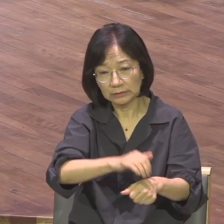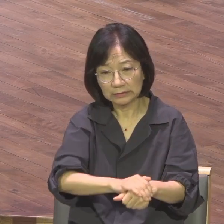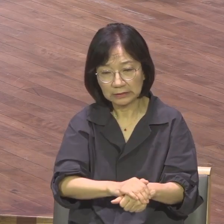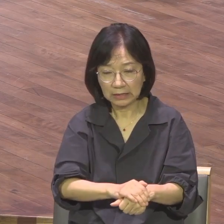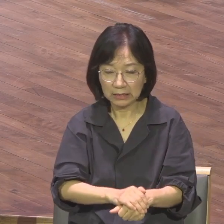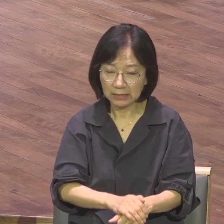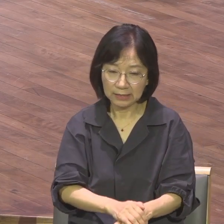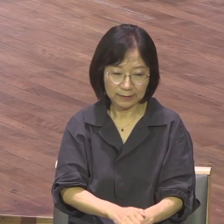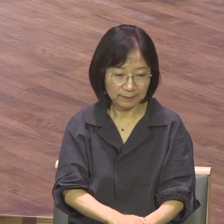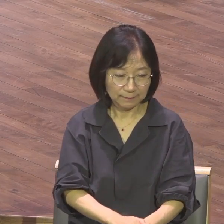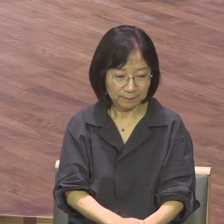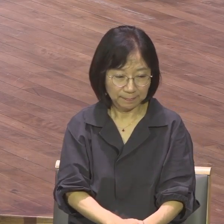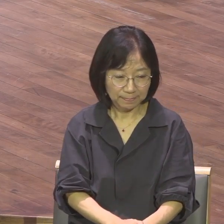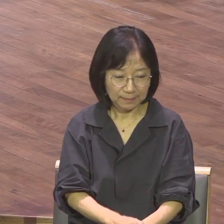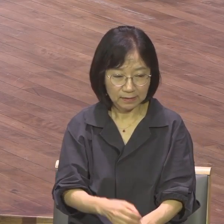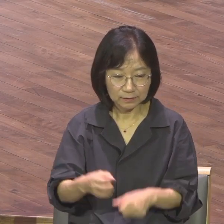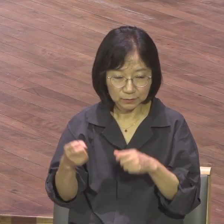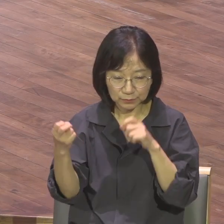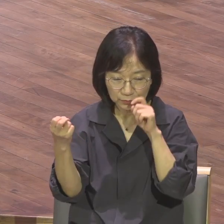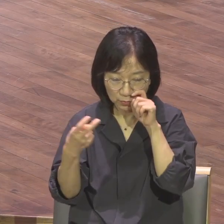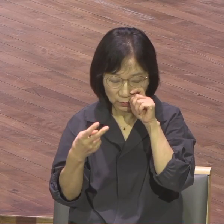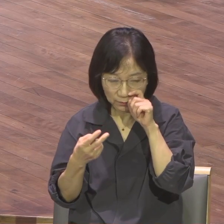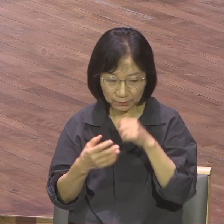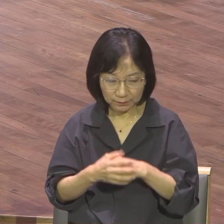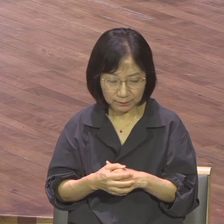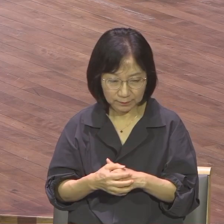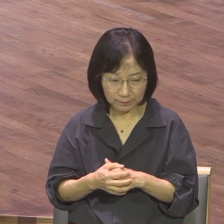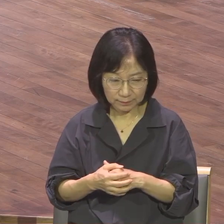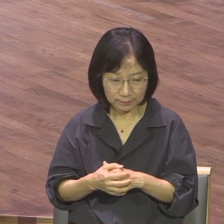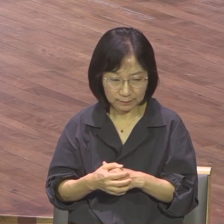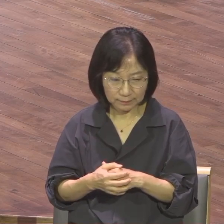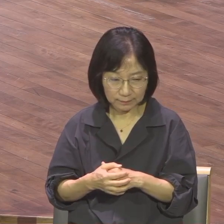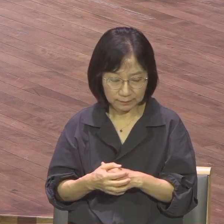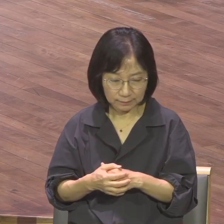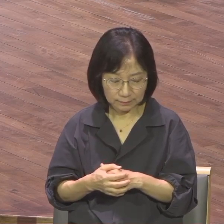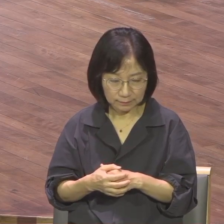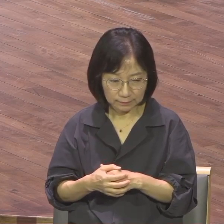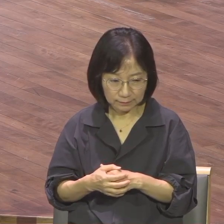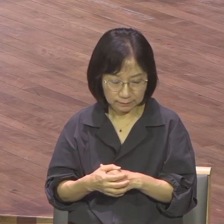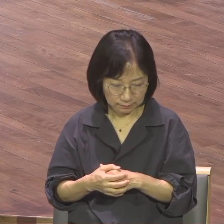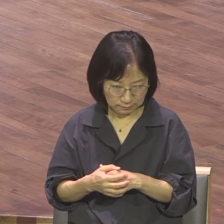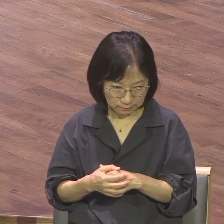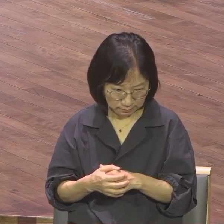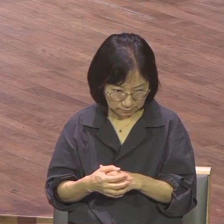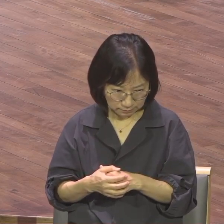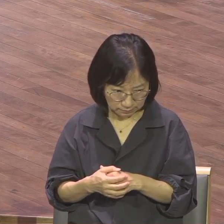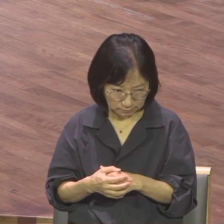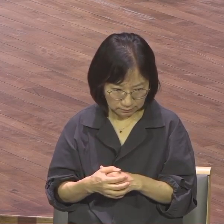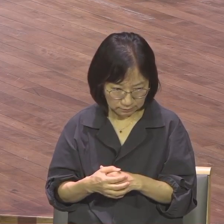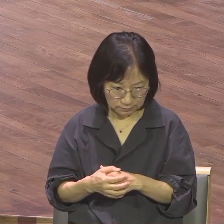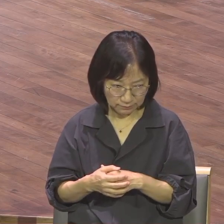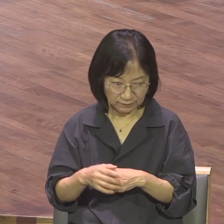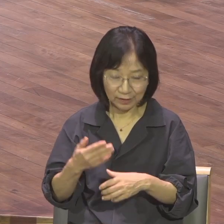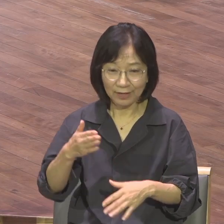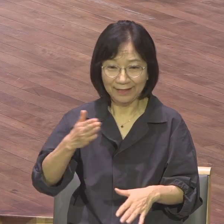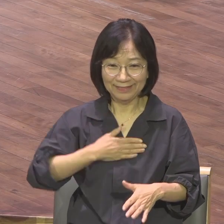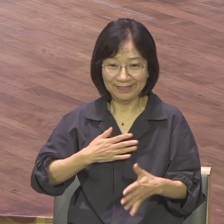심지어 선생님들이 초등학교에서 교실에서 아예 대놓고 명상을 시켜요 우리 큰애 도는 날 와가지고 학교에서 명상